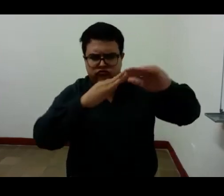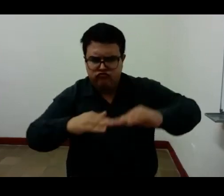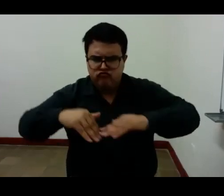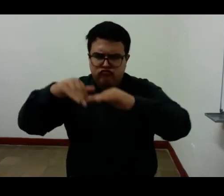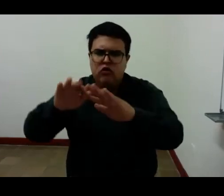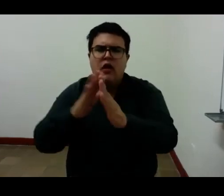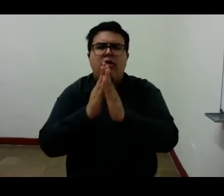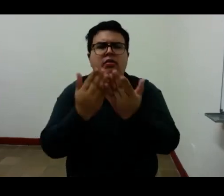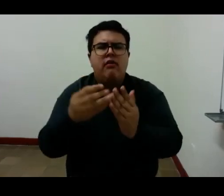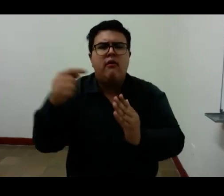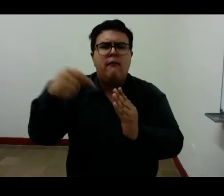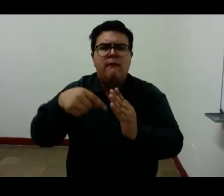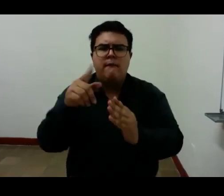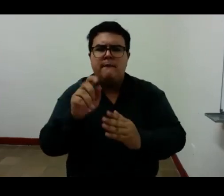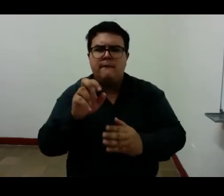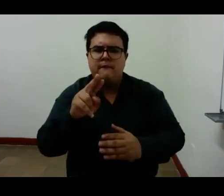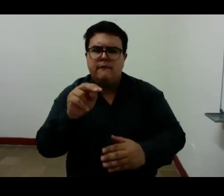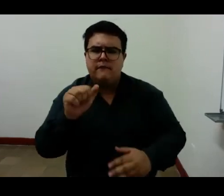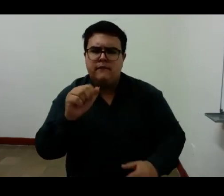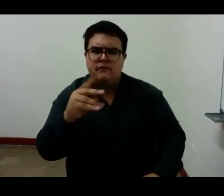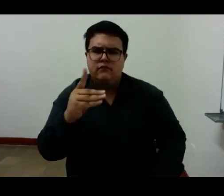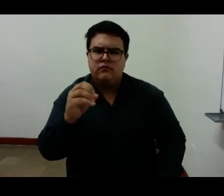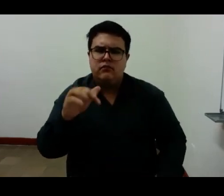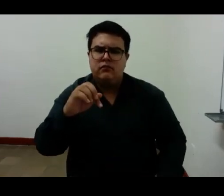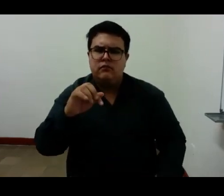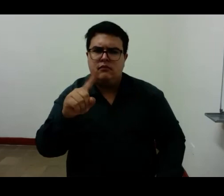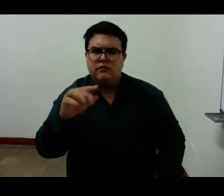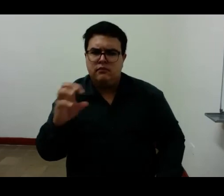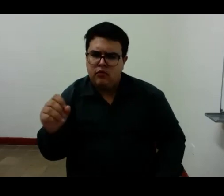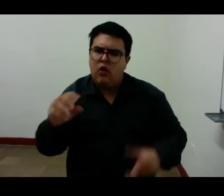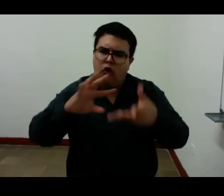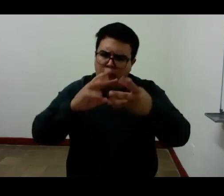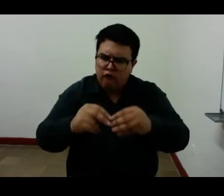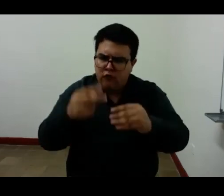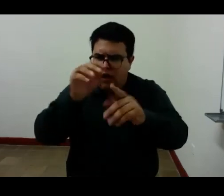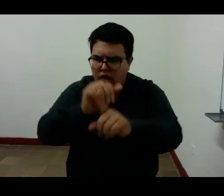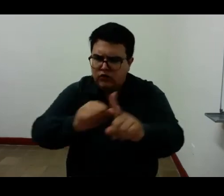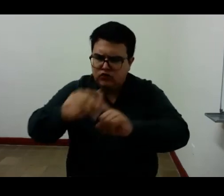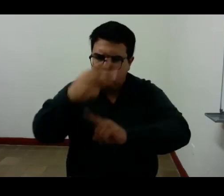libro Fernando Pessoa o la metafísica de las sensaciones